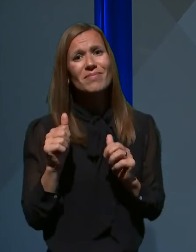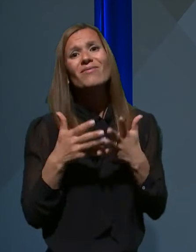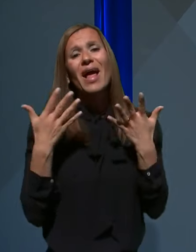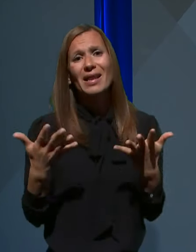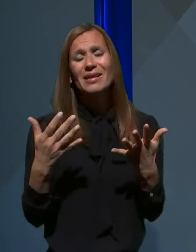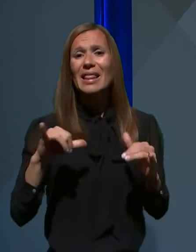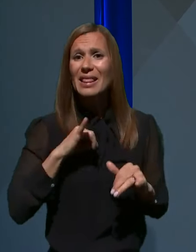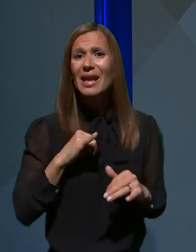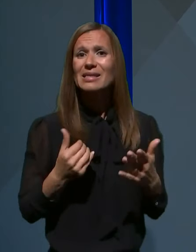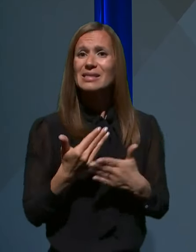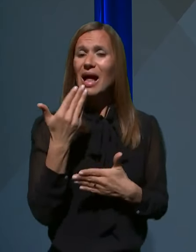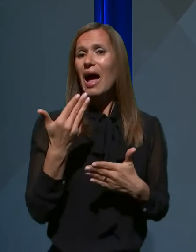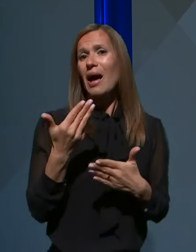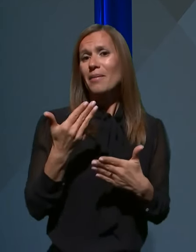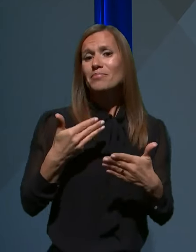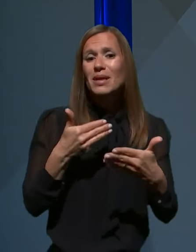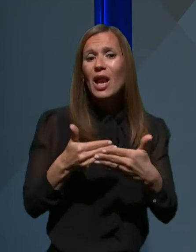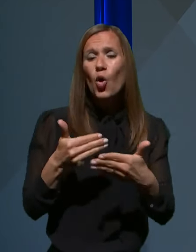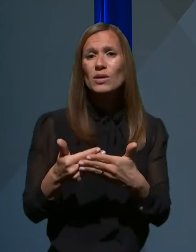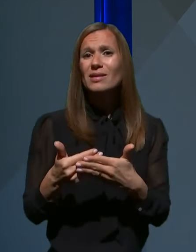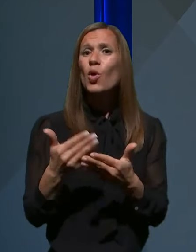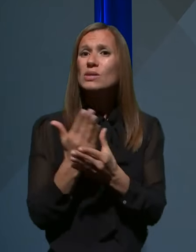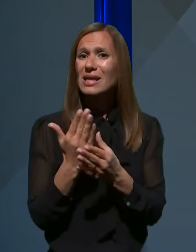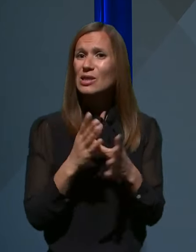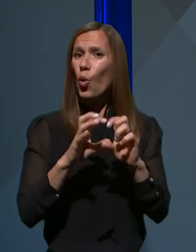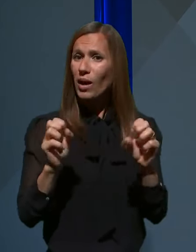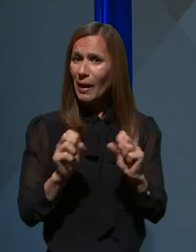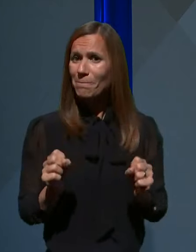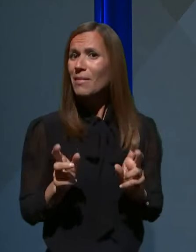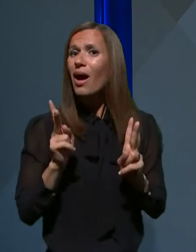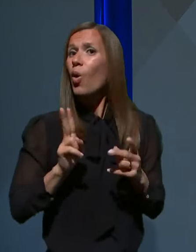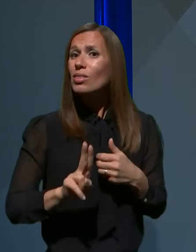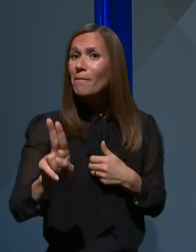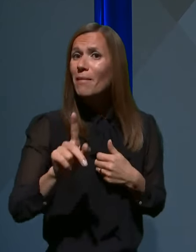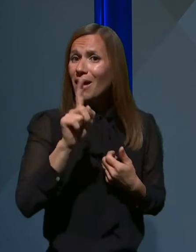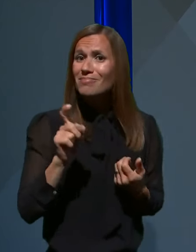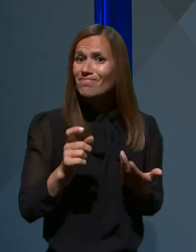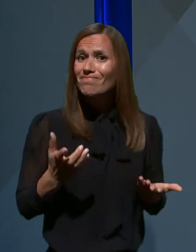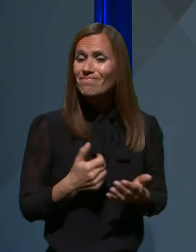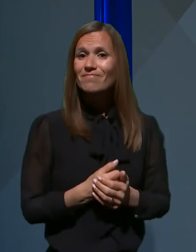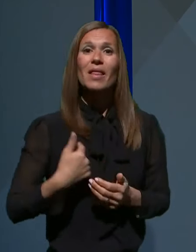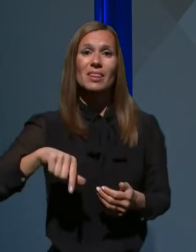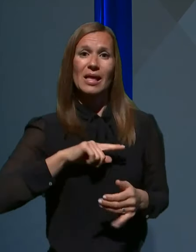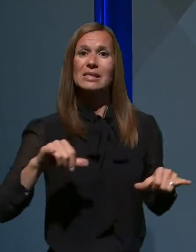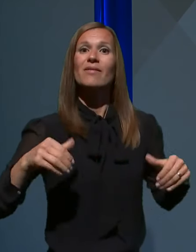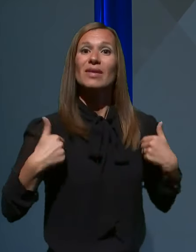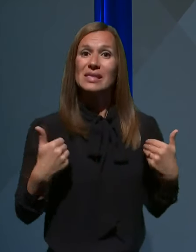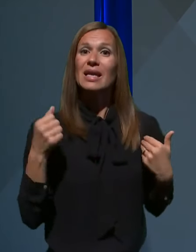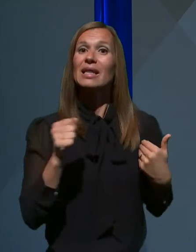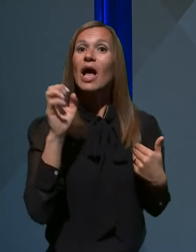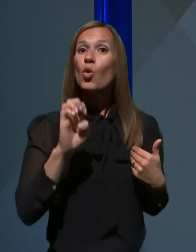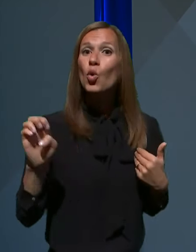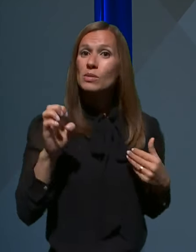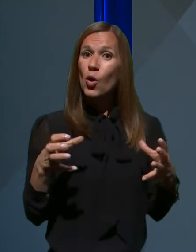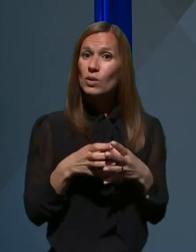pristopa k oblažitvi ukrepov. Kako naprej? Veseli nas, da se Evropska unija in njene